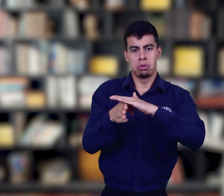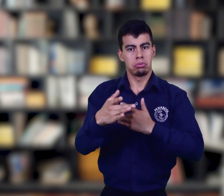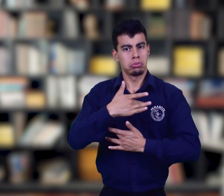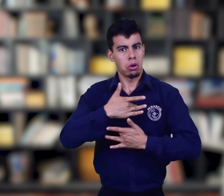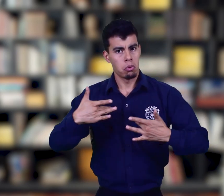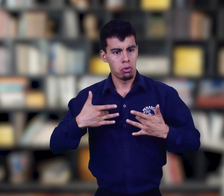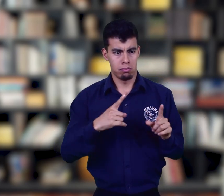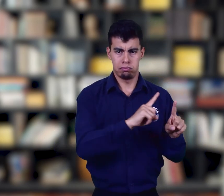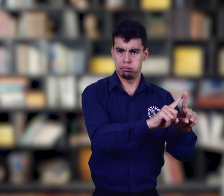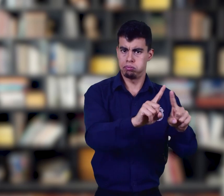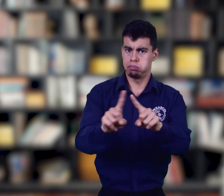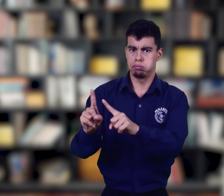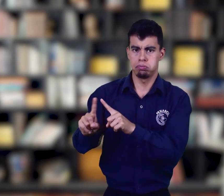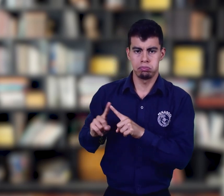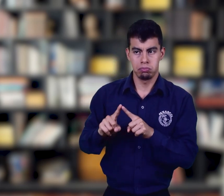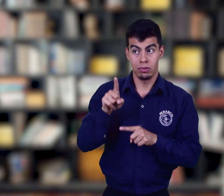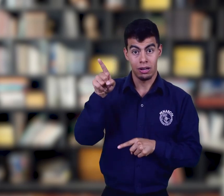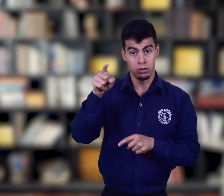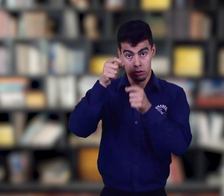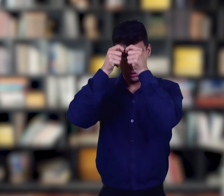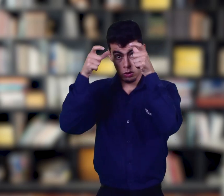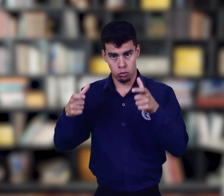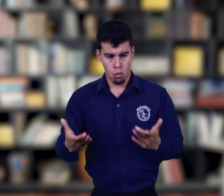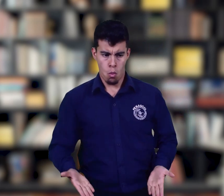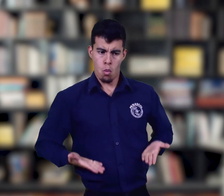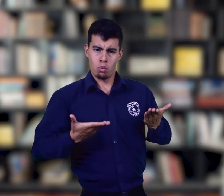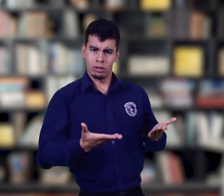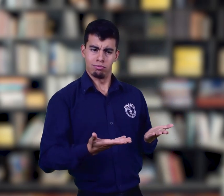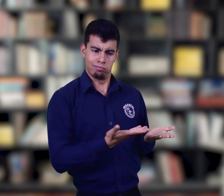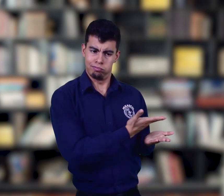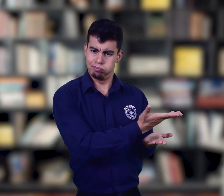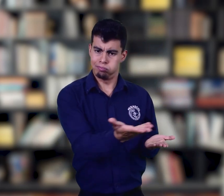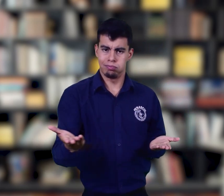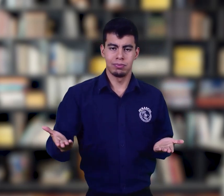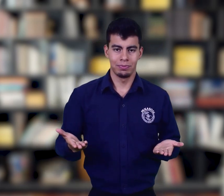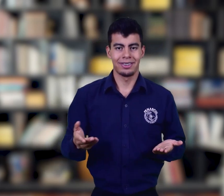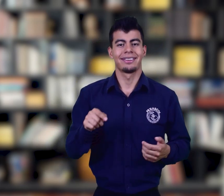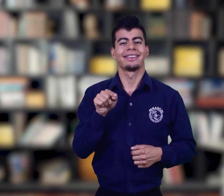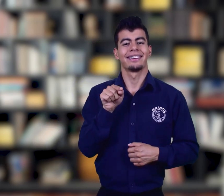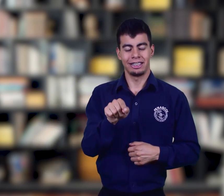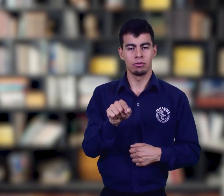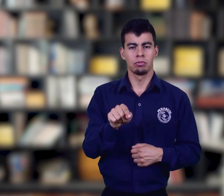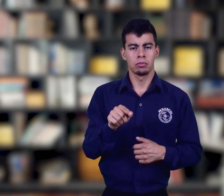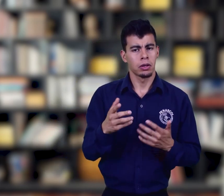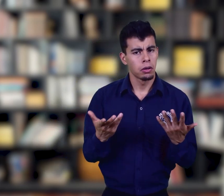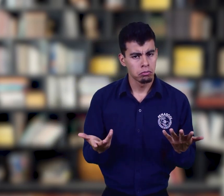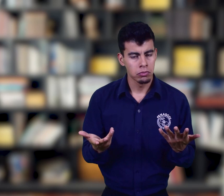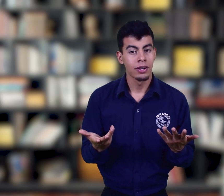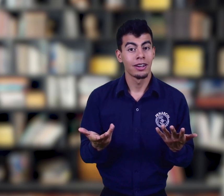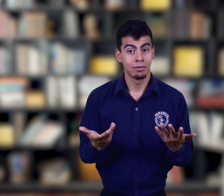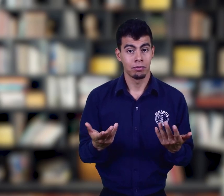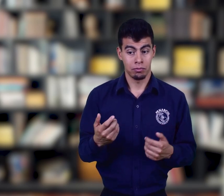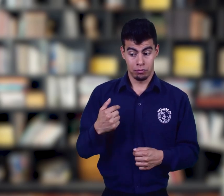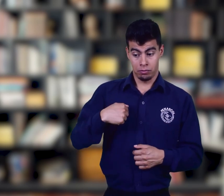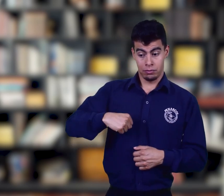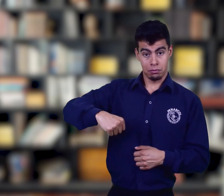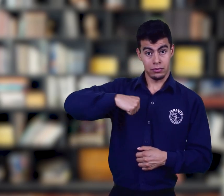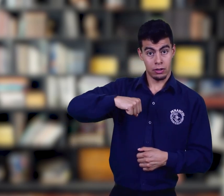al trabajo, al deporte, a la salud, entre otros derechos que el Estado debe proveer. También involucra el derecho a la